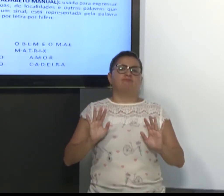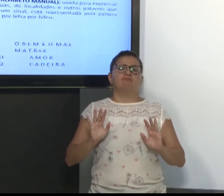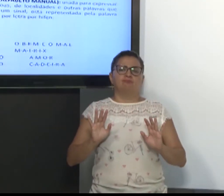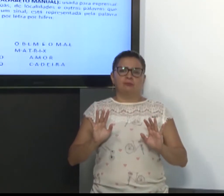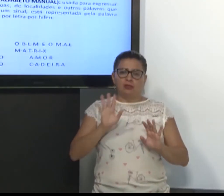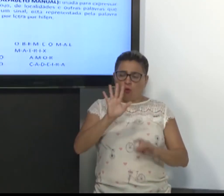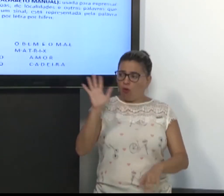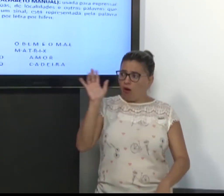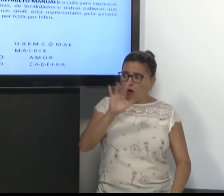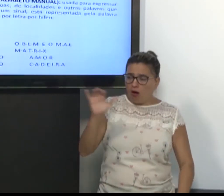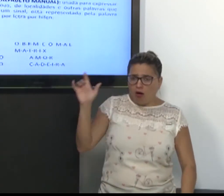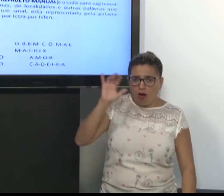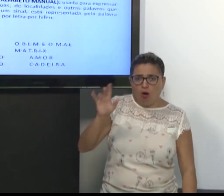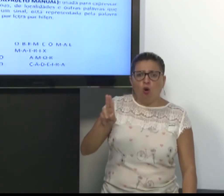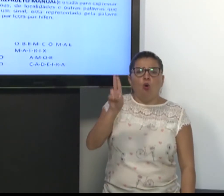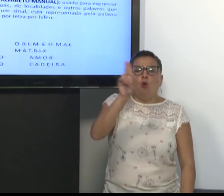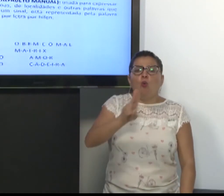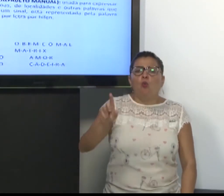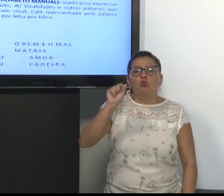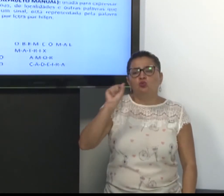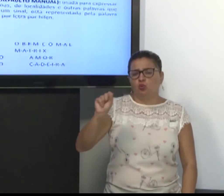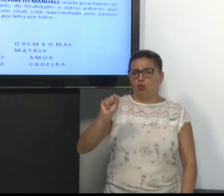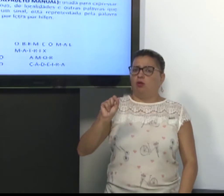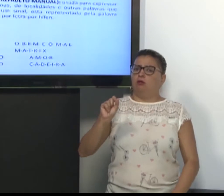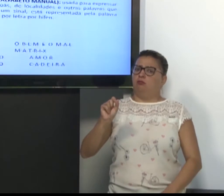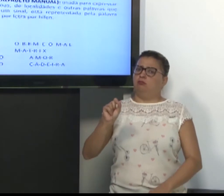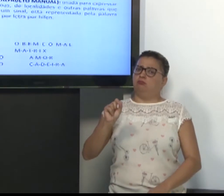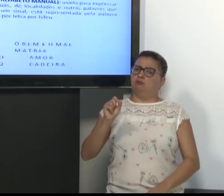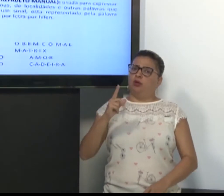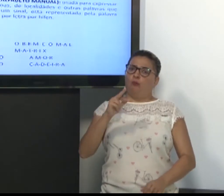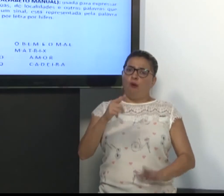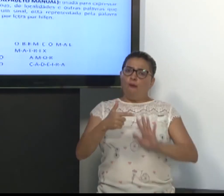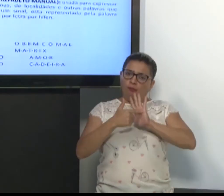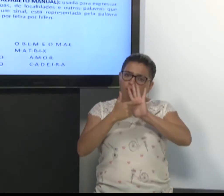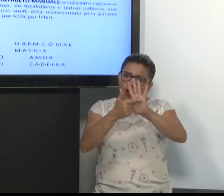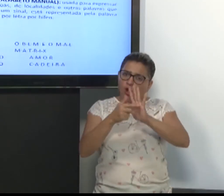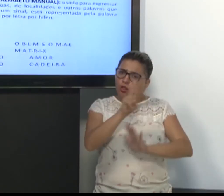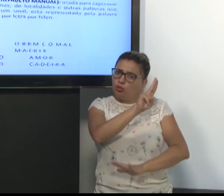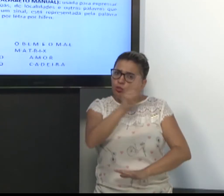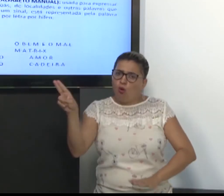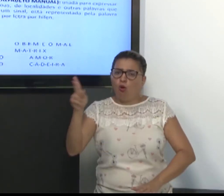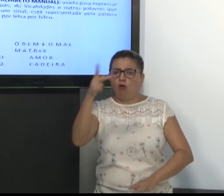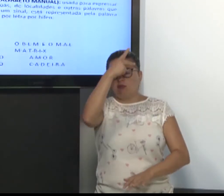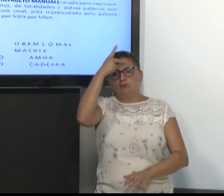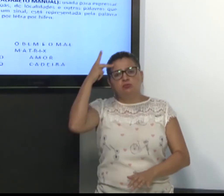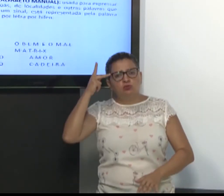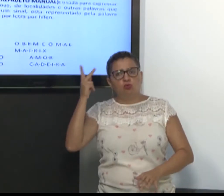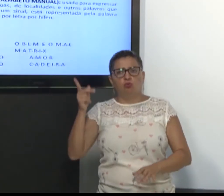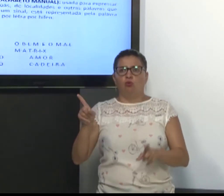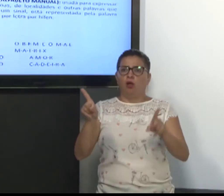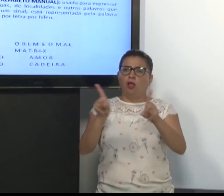Importante usar a datilologia para mostrar o nome de pessoa. O nome de uma rua.